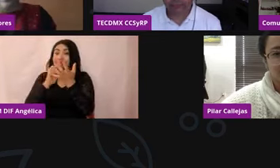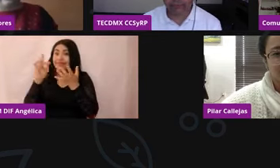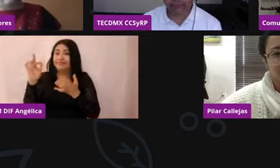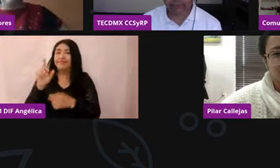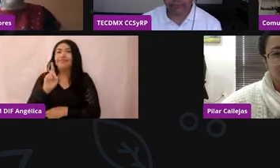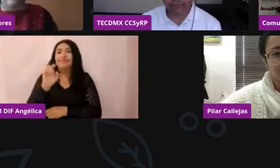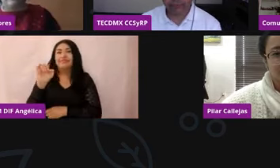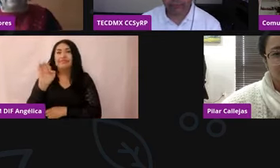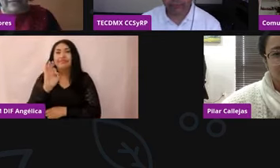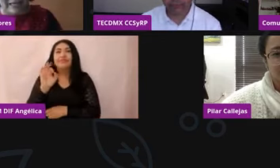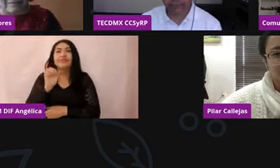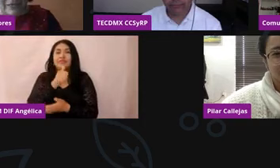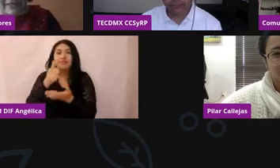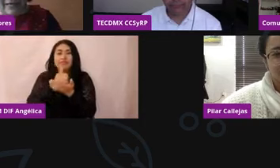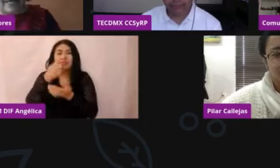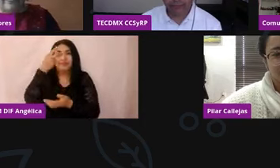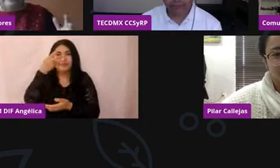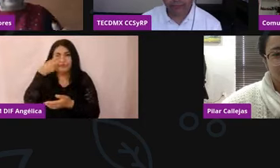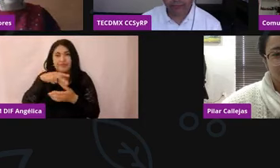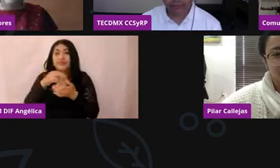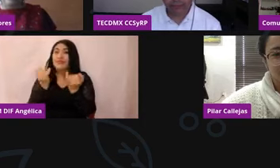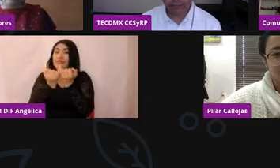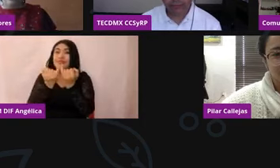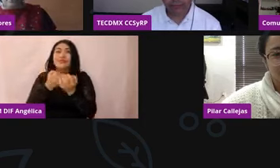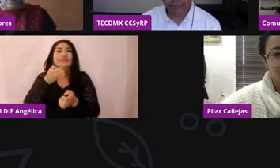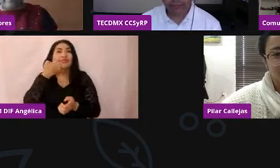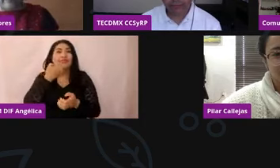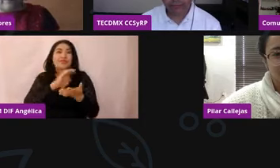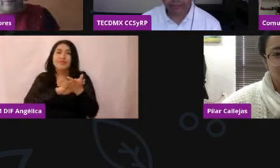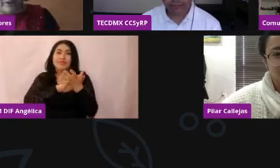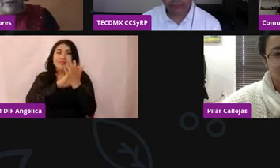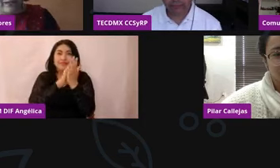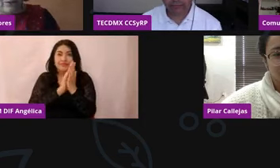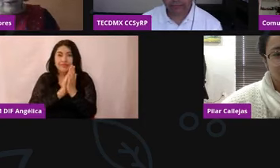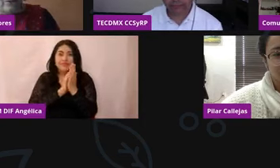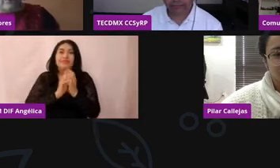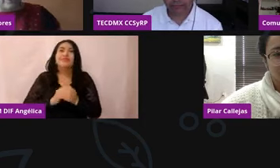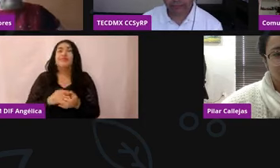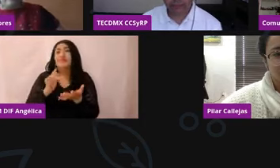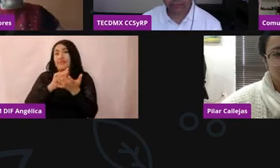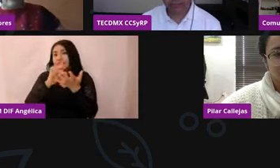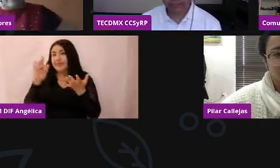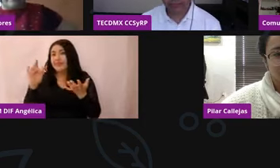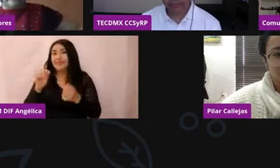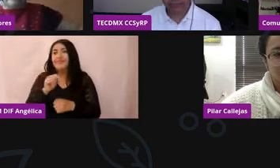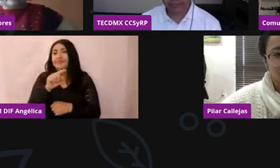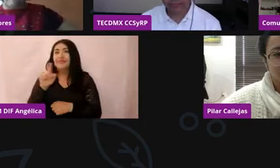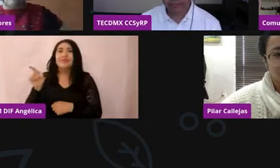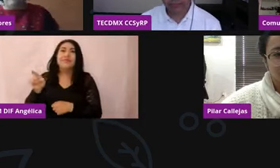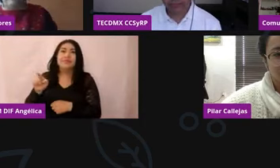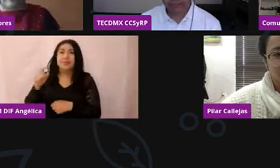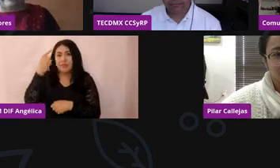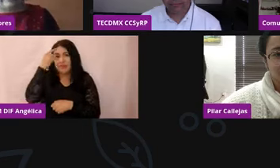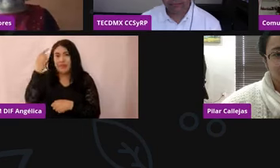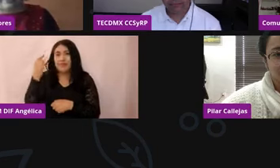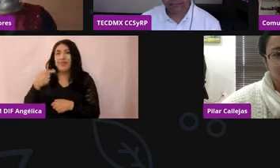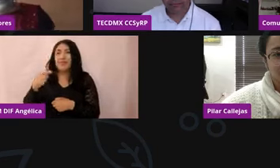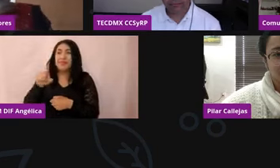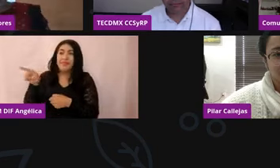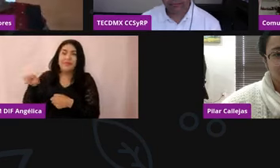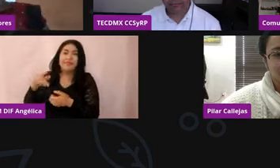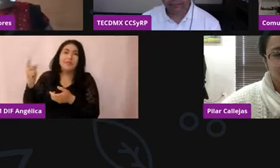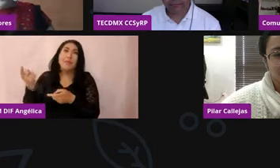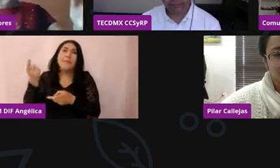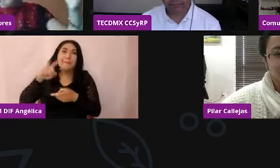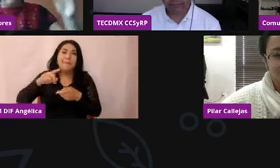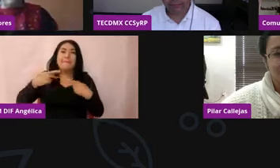México, a la Academia de Lengua de Señas Mexicana de esa institución, por permitirnos a sus profesionales, siempre profesionales, intérpretes.